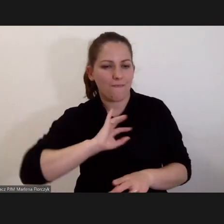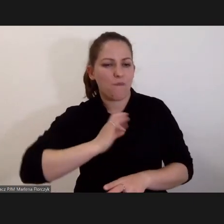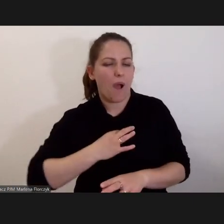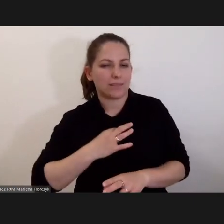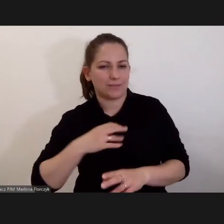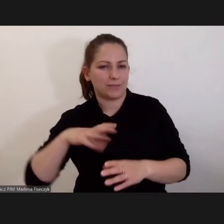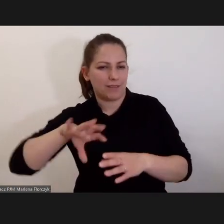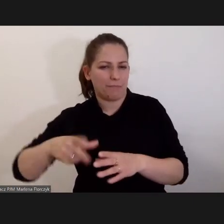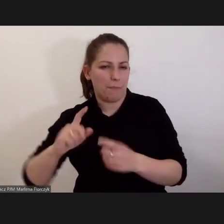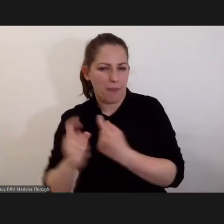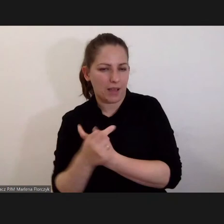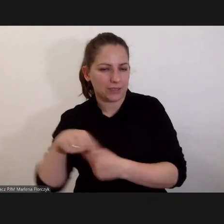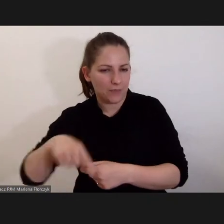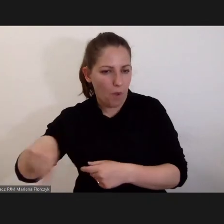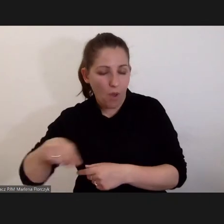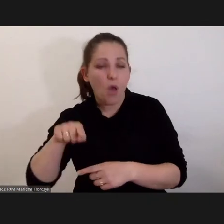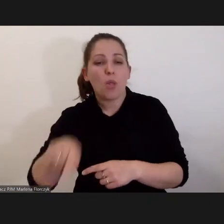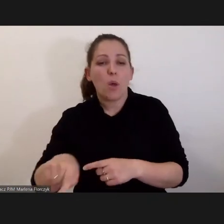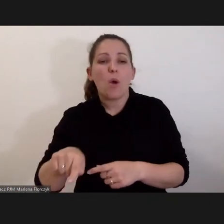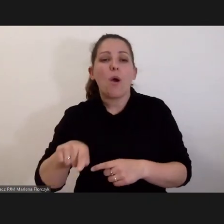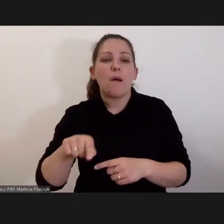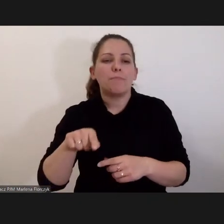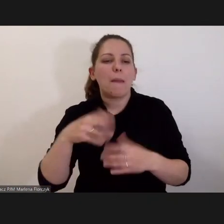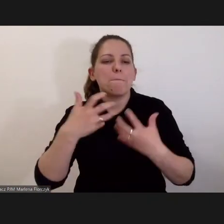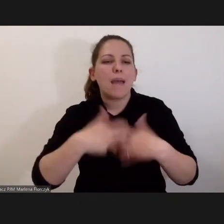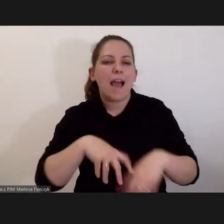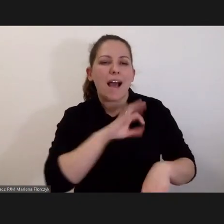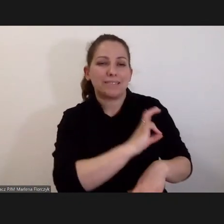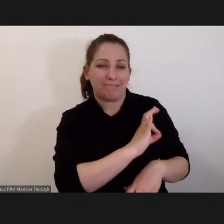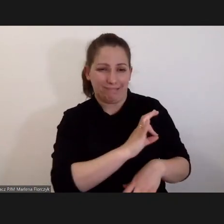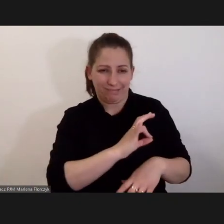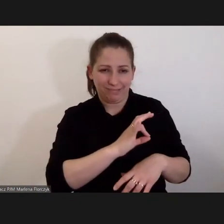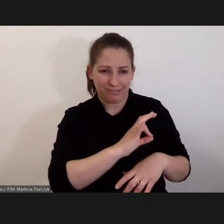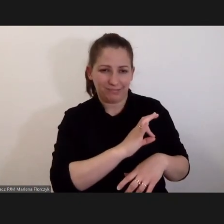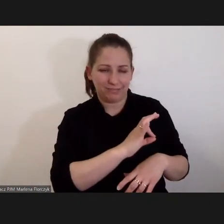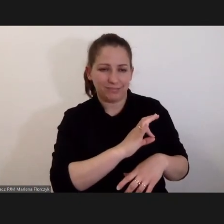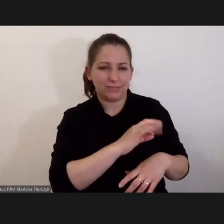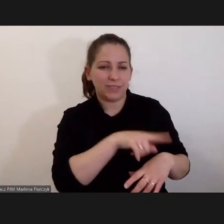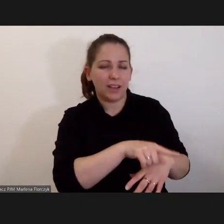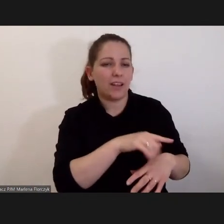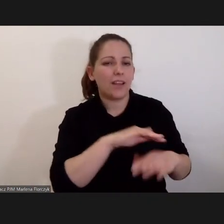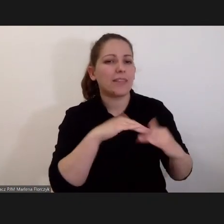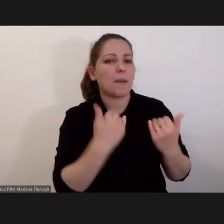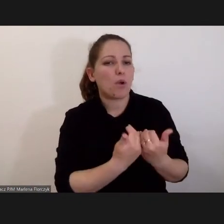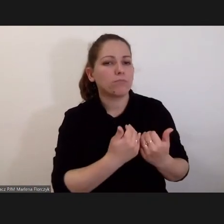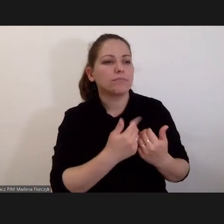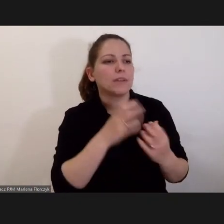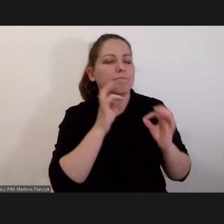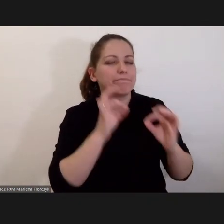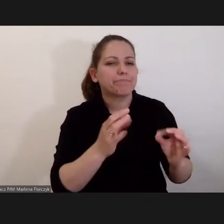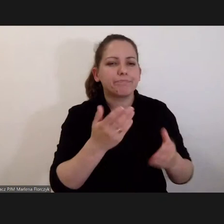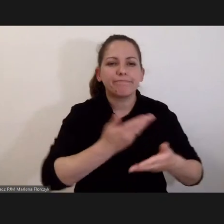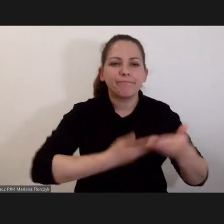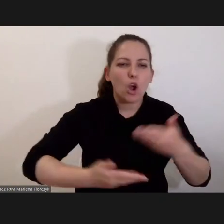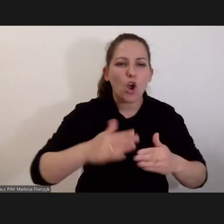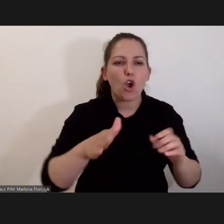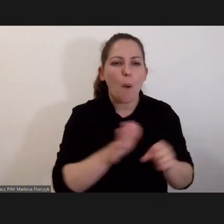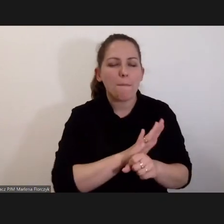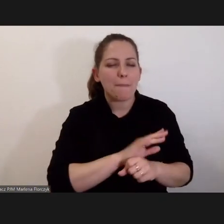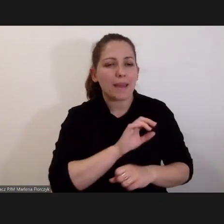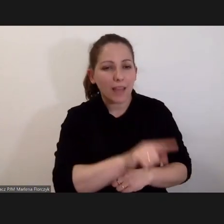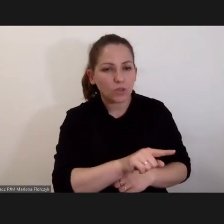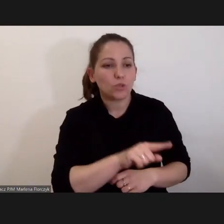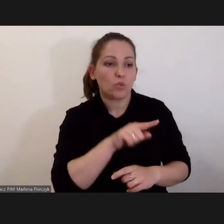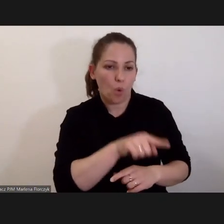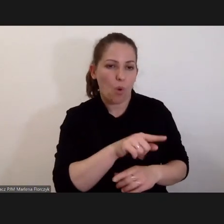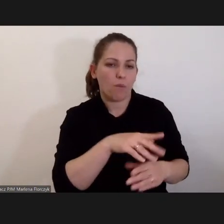Więc to jest mechanizm działania Trybunału i ja myślę, że ten mechanizm tej pozytywnej komplementarności to jest coś, co ma przed